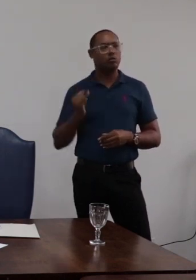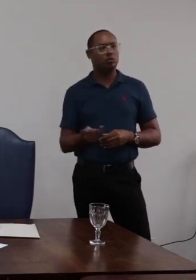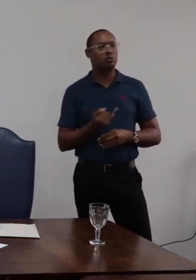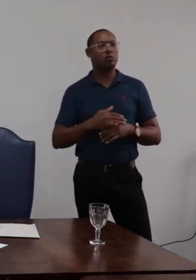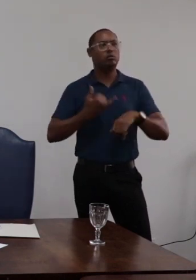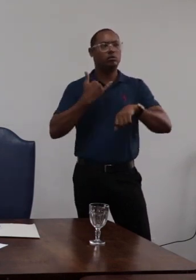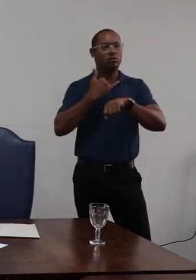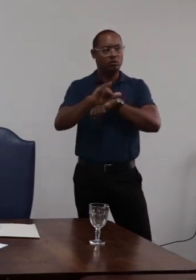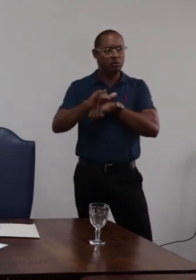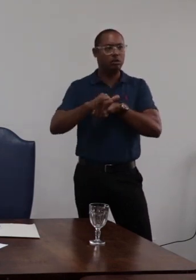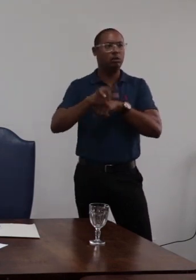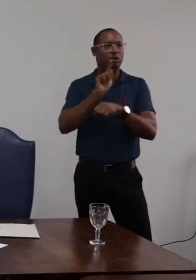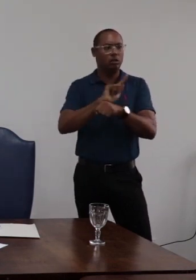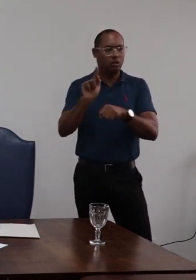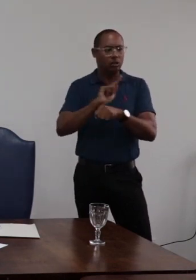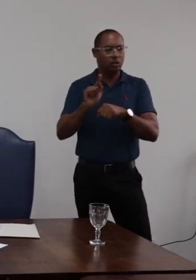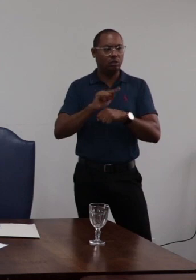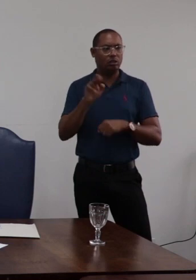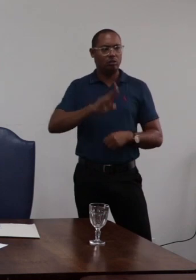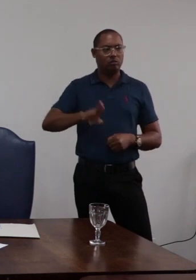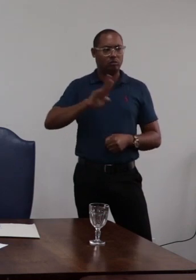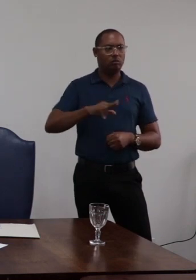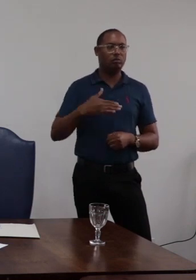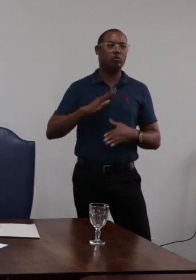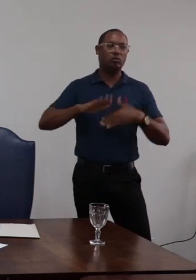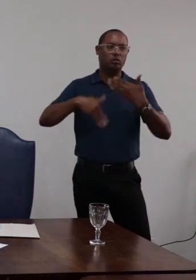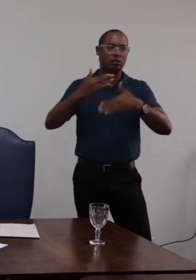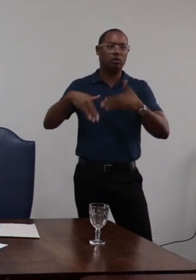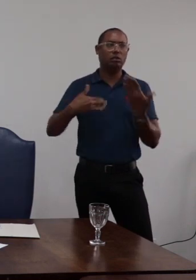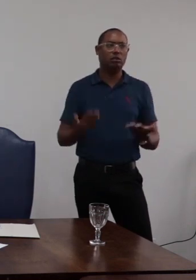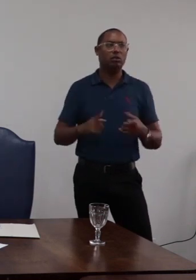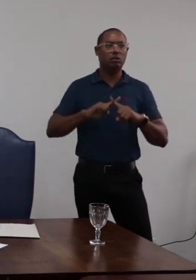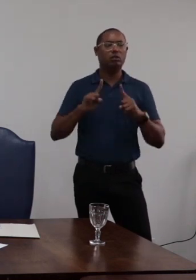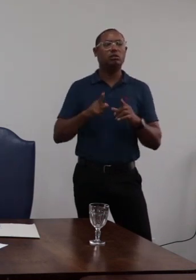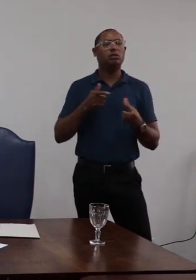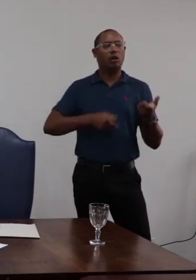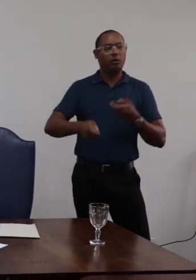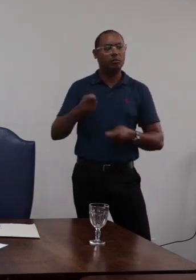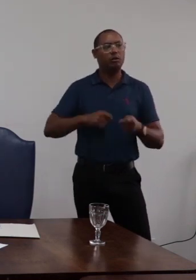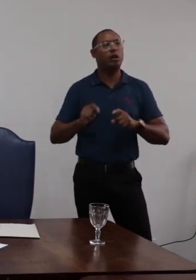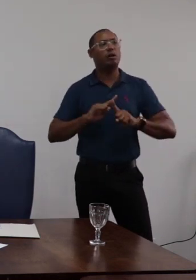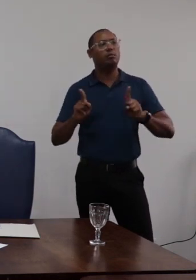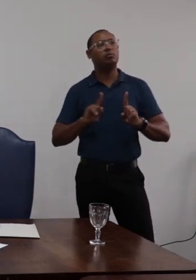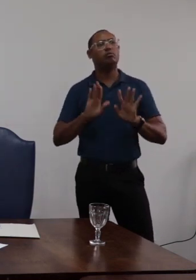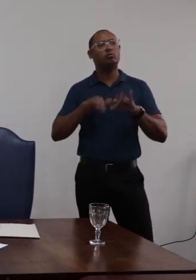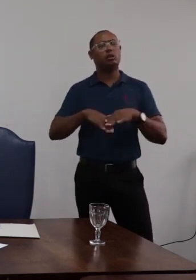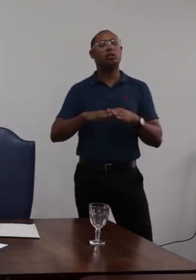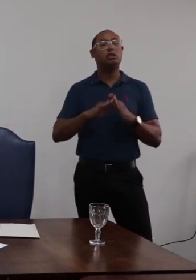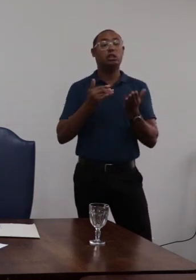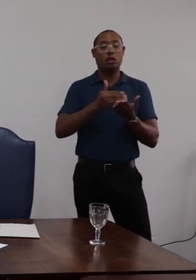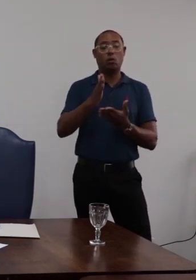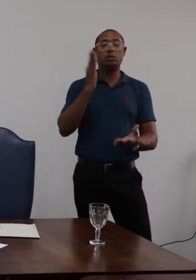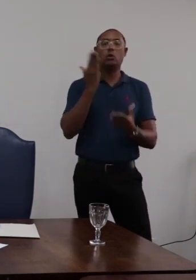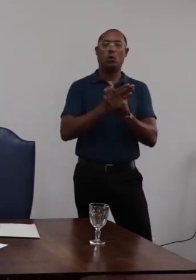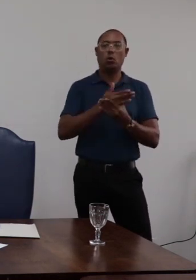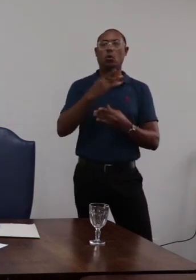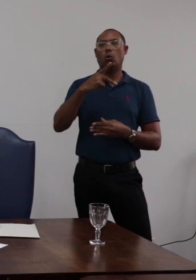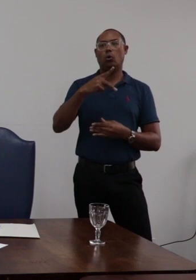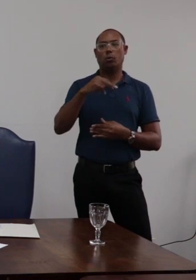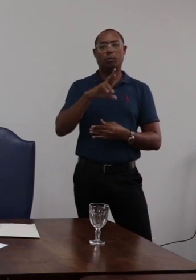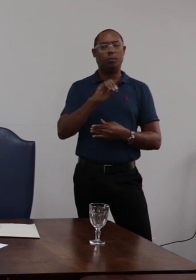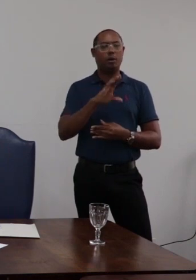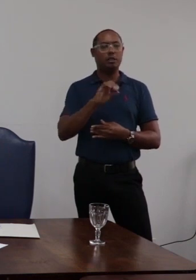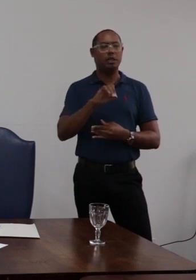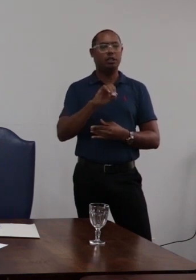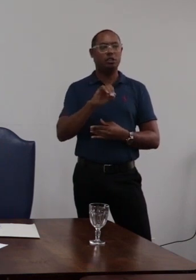falha da gestão universitária em algumas etapas do processo não administrativo que culminou nesse falha aparentemente